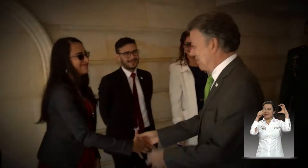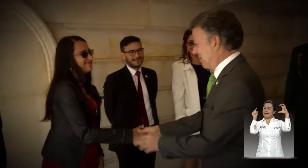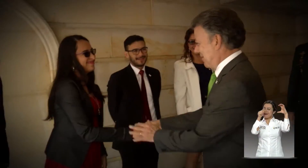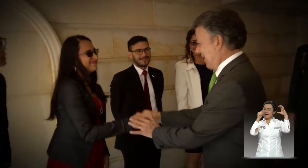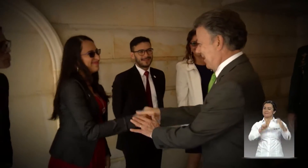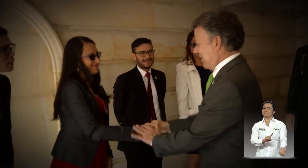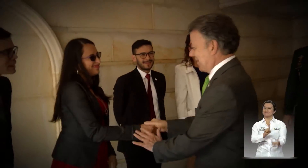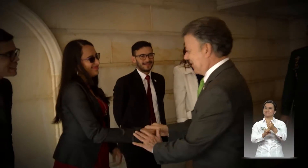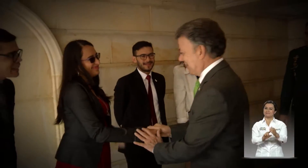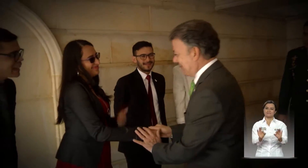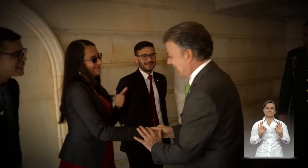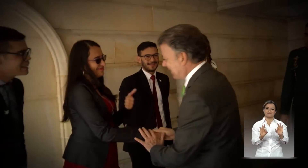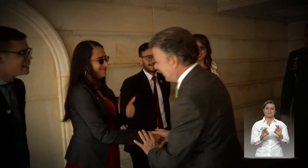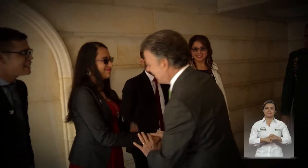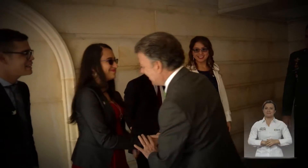realidad. Música